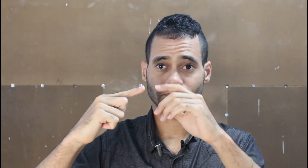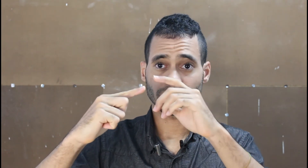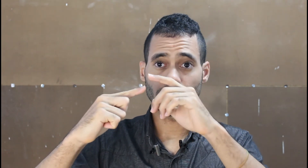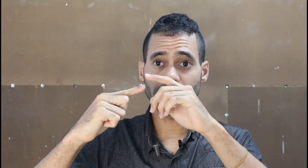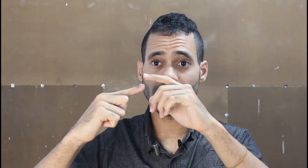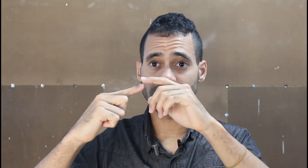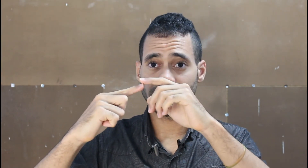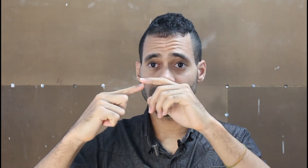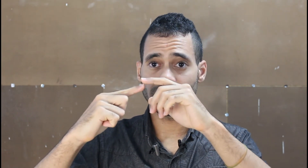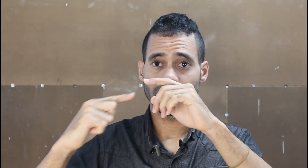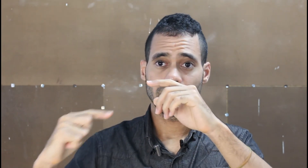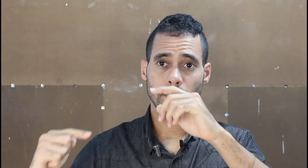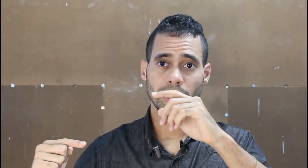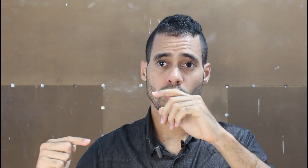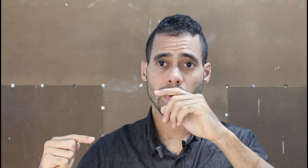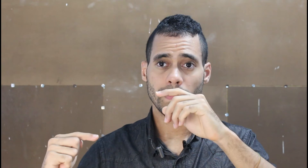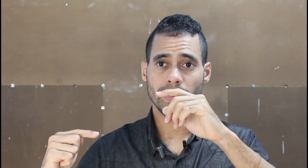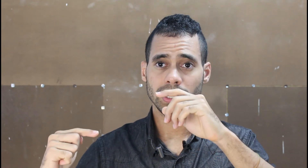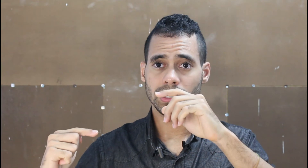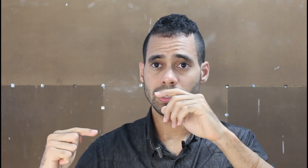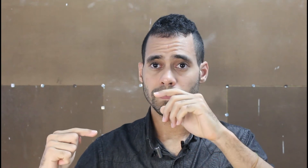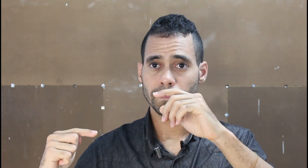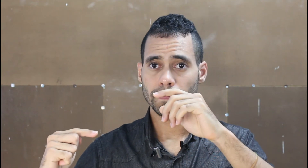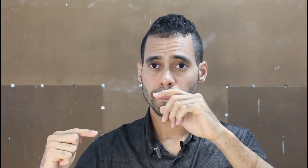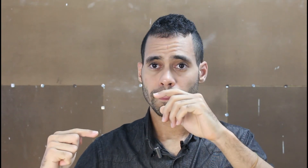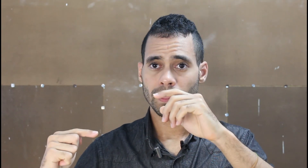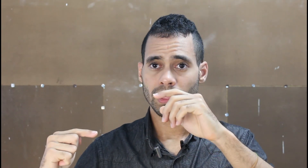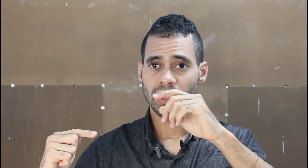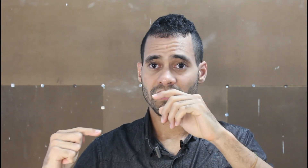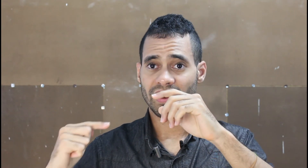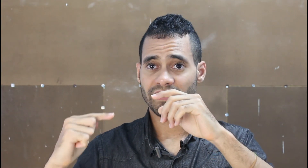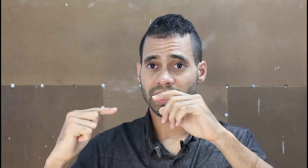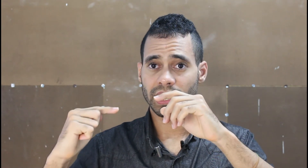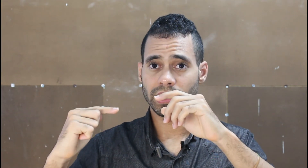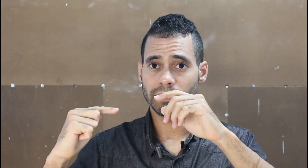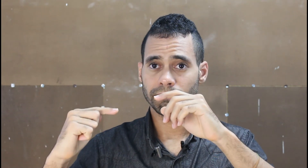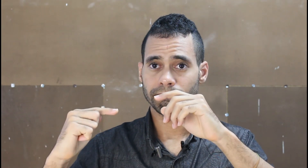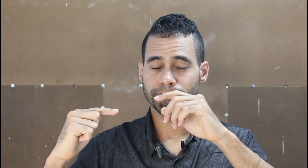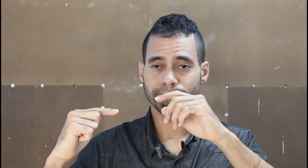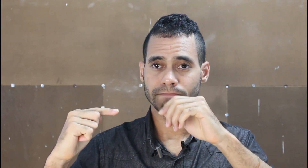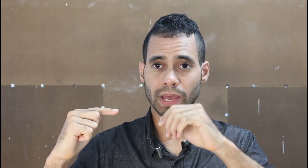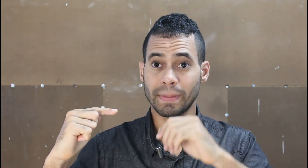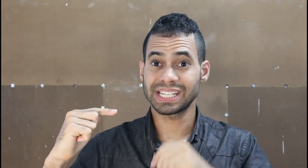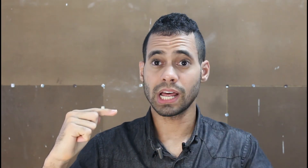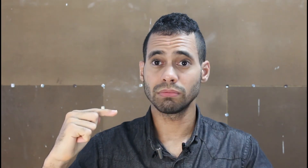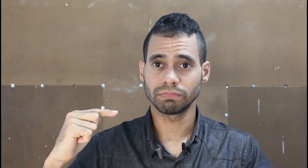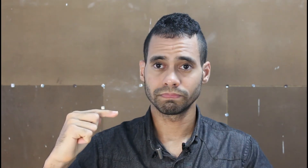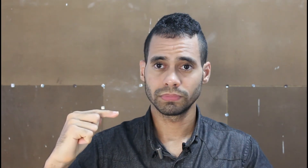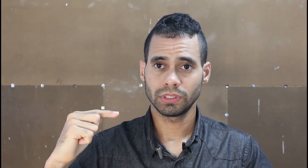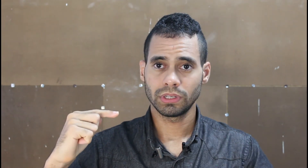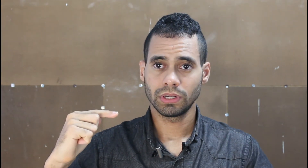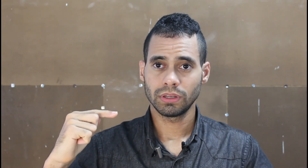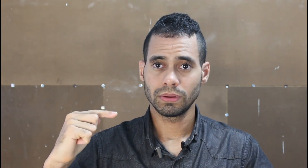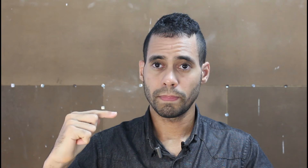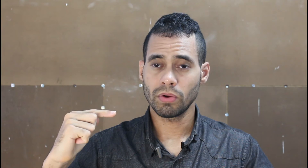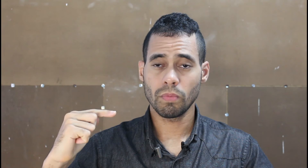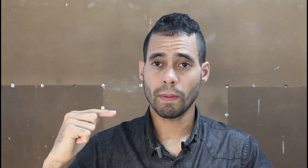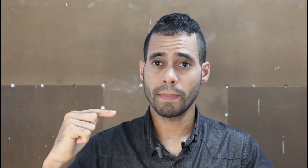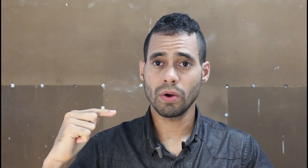muita gente pegou o papel aqui vai vender aqui é apressado pegou o papel